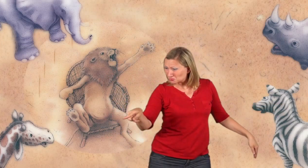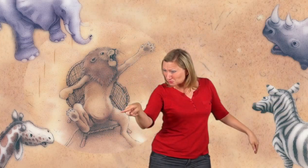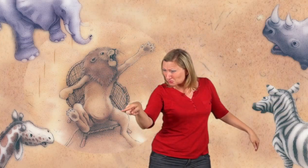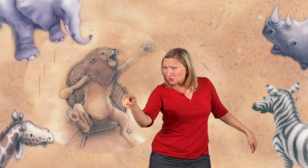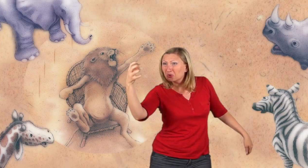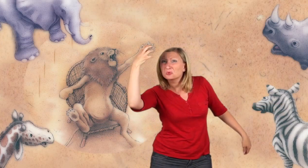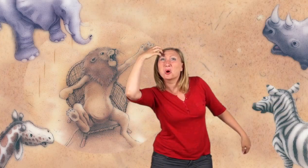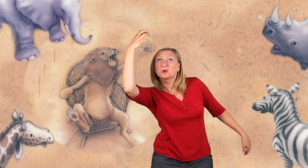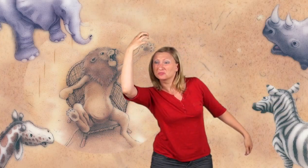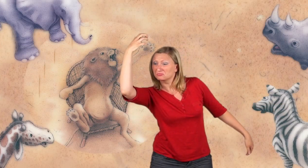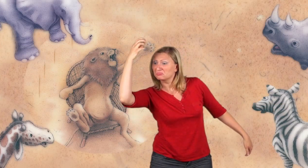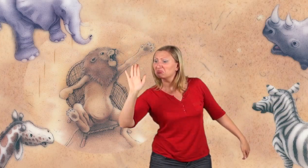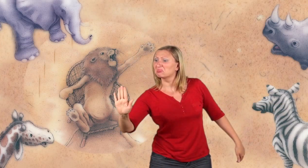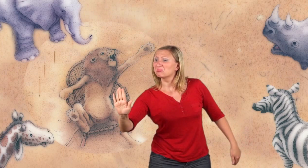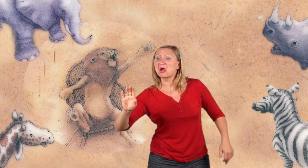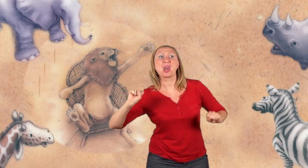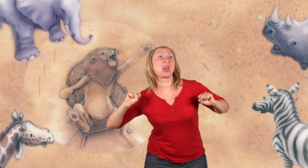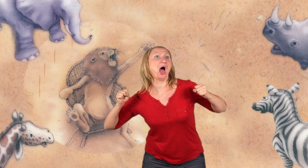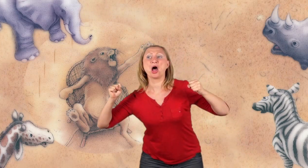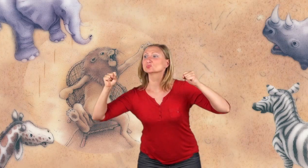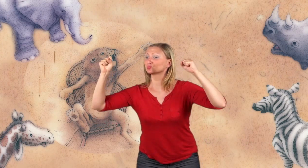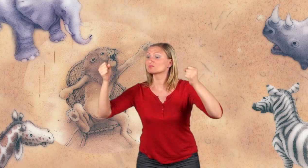Womit hast du es eigentlich verdient, unser König zu sein?